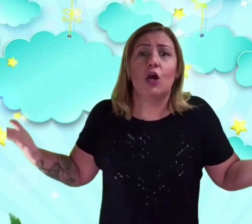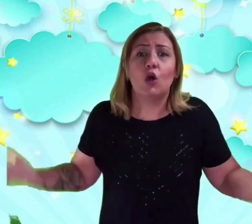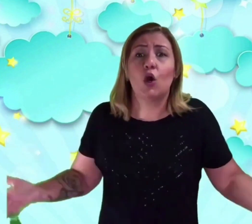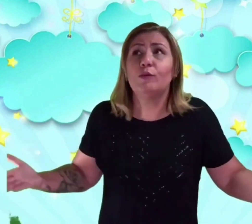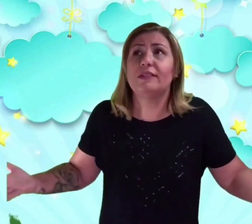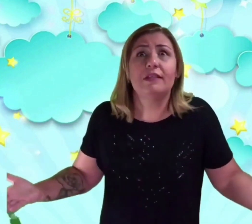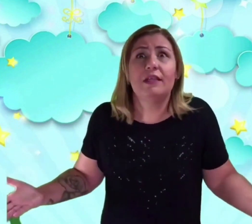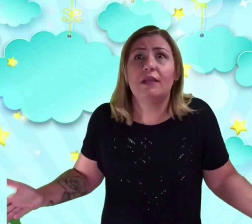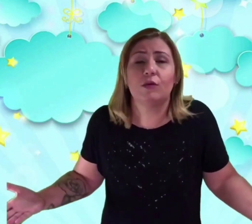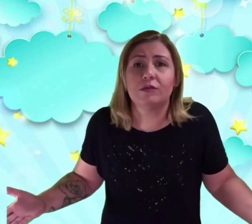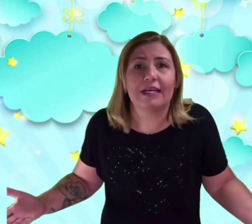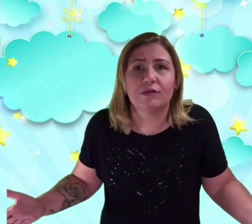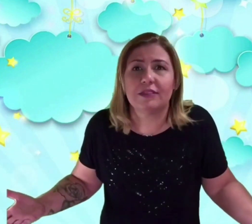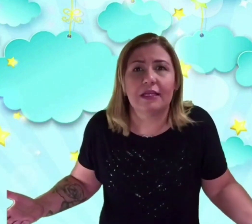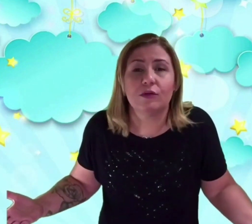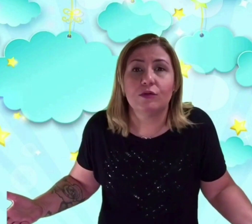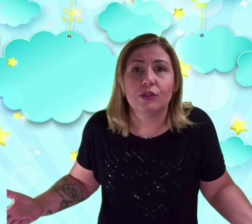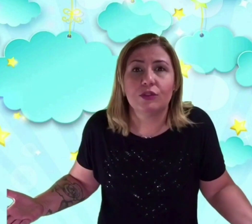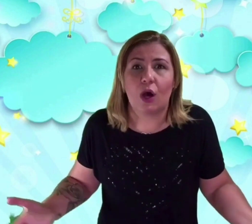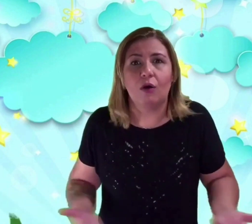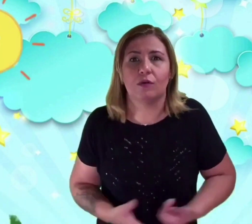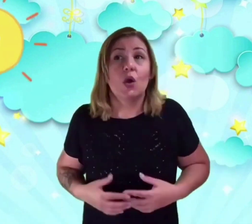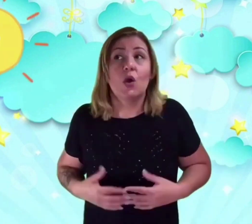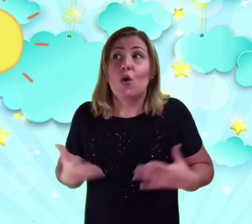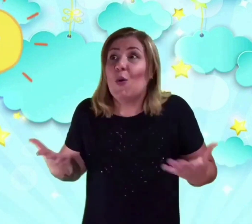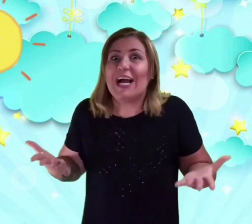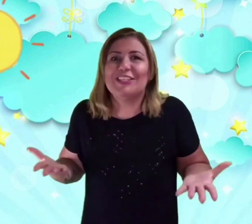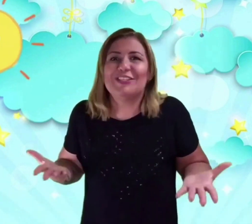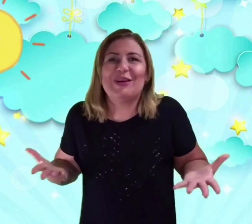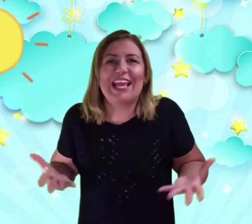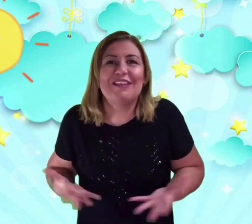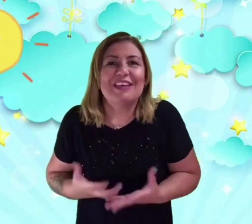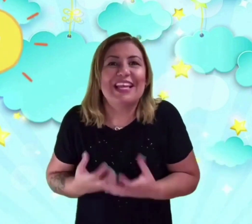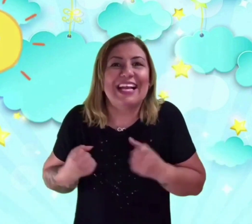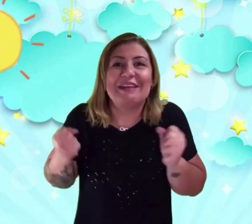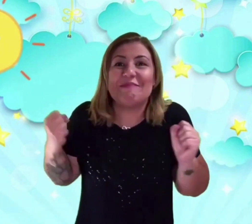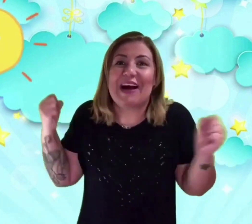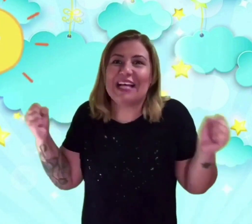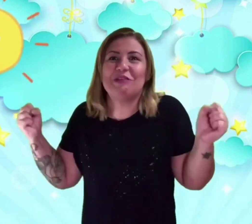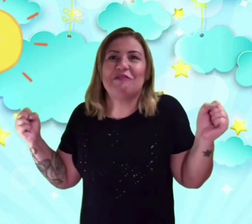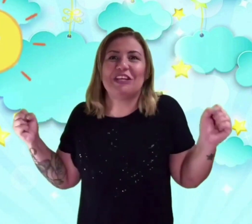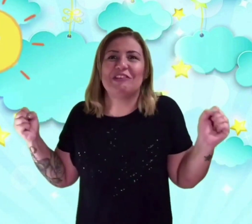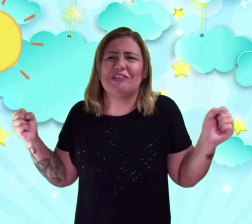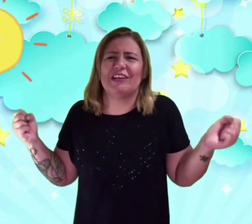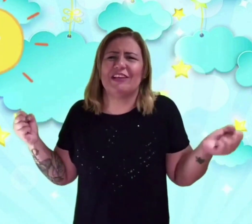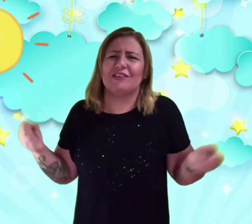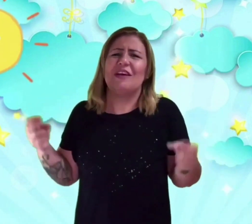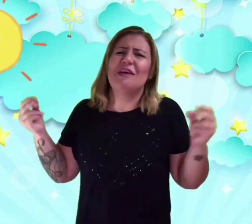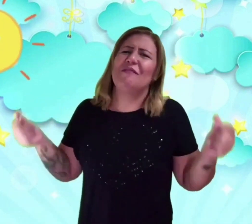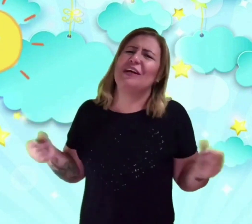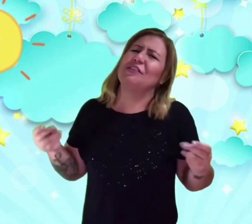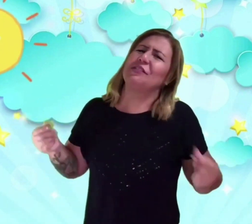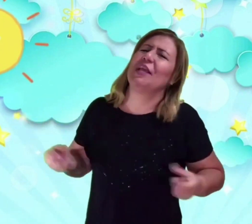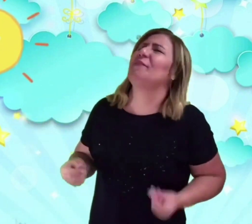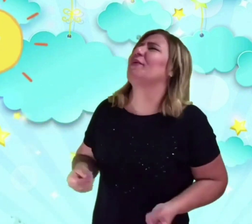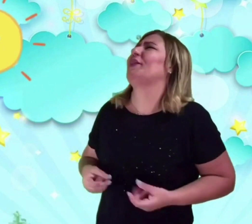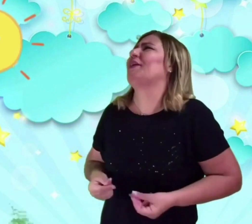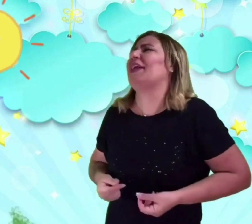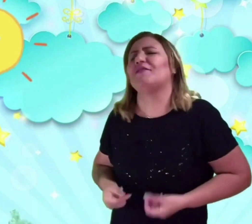como seria o contato dela com o sol. O astro rei fica animado em ver a estrela. Faz tempo que ninguém